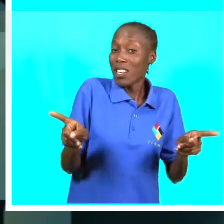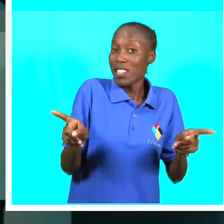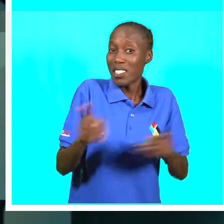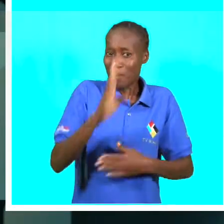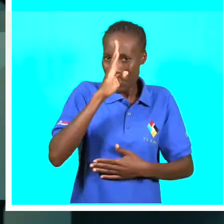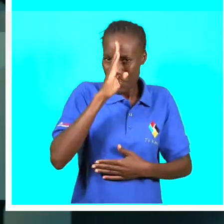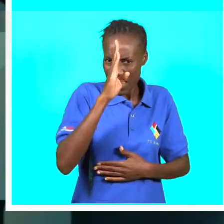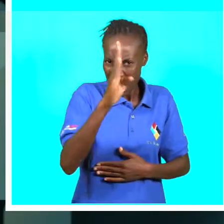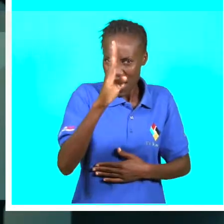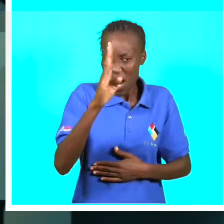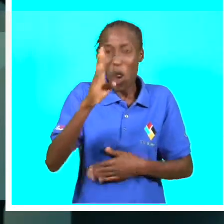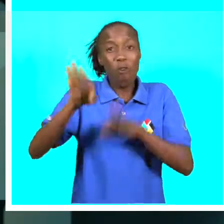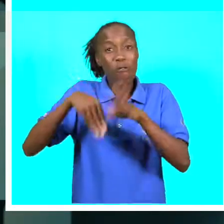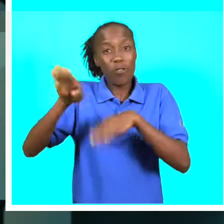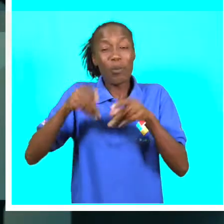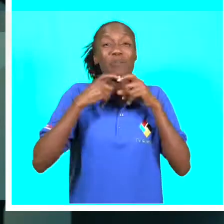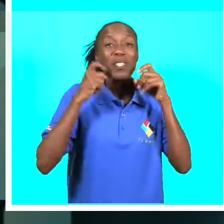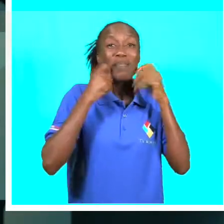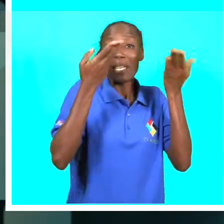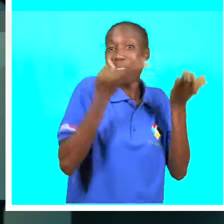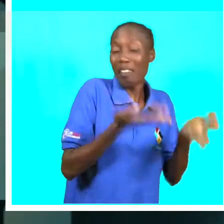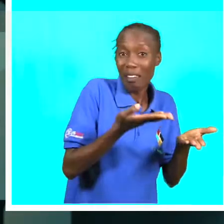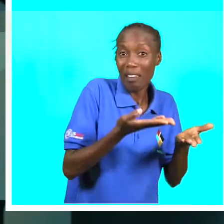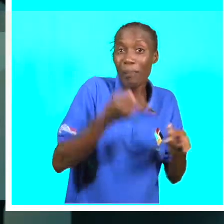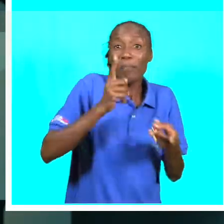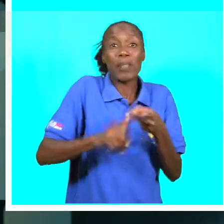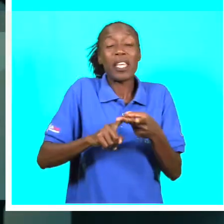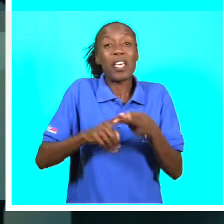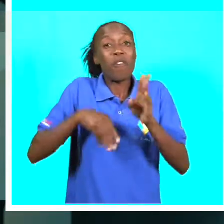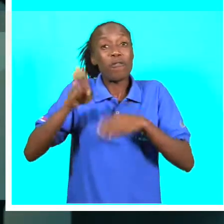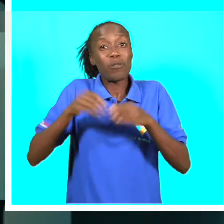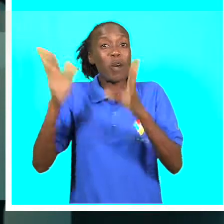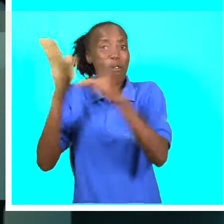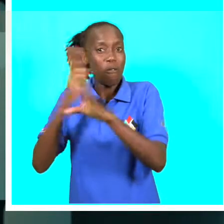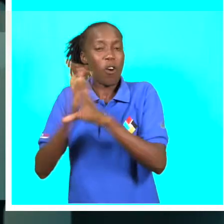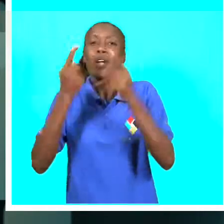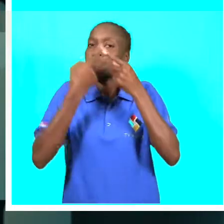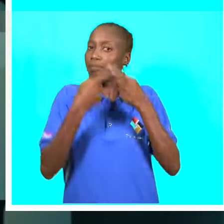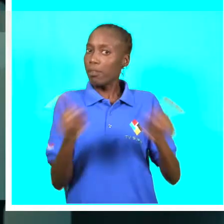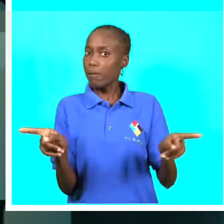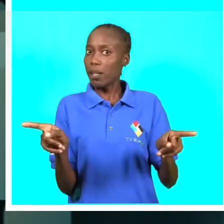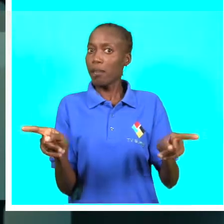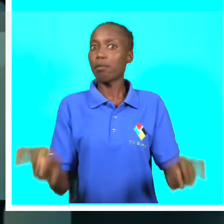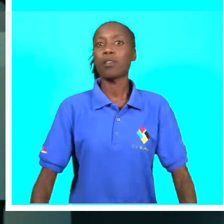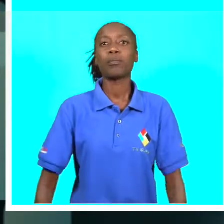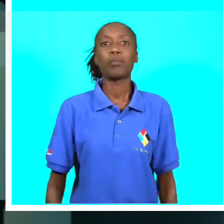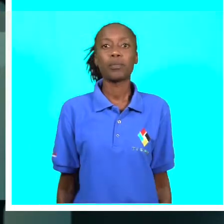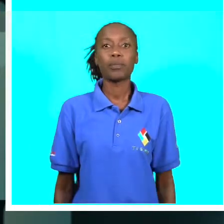diferença entre a seriedade que se leva no futebol aqui e no futebol no estrangeiro.